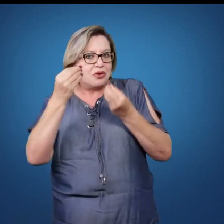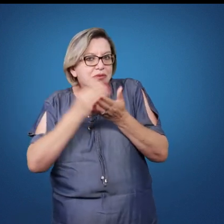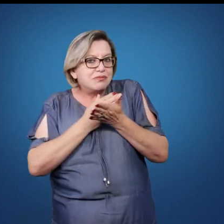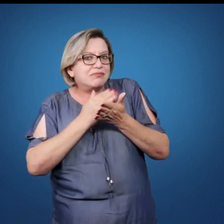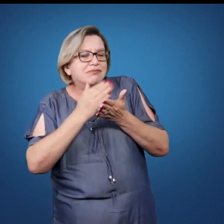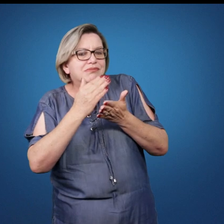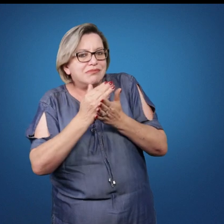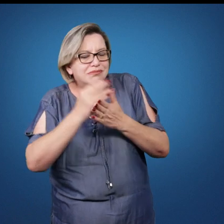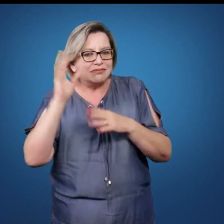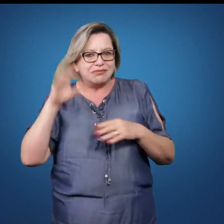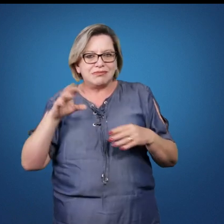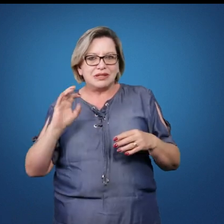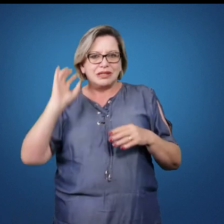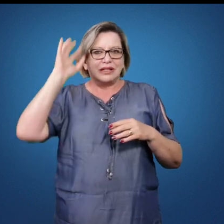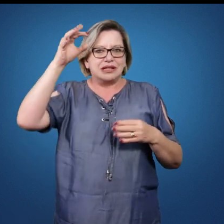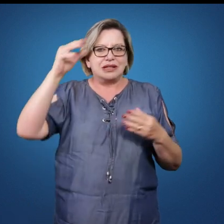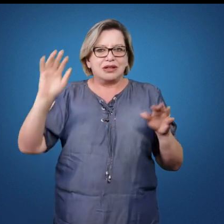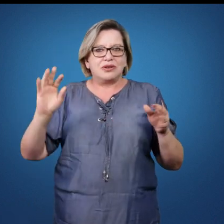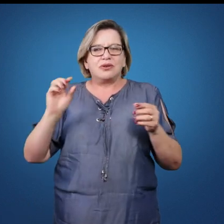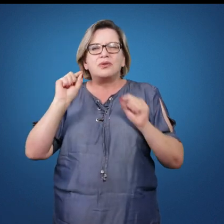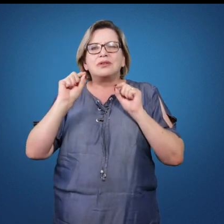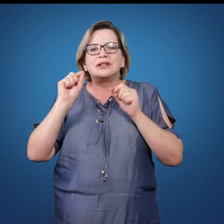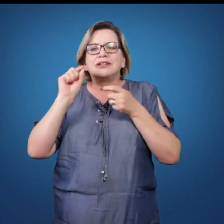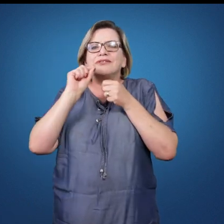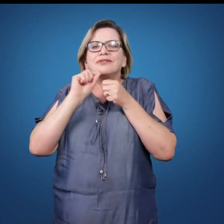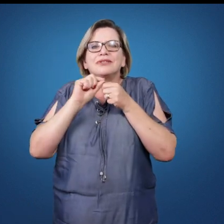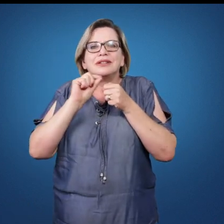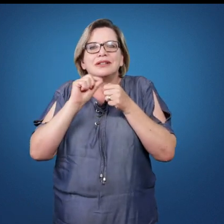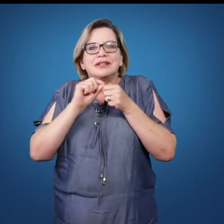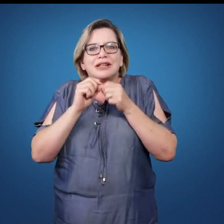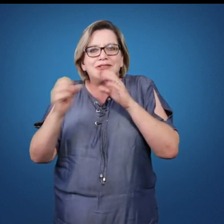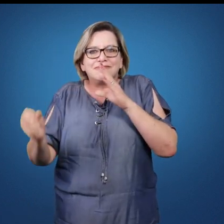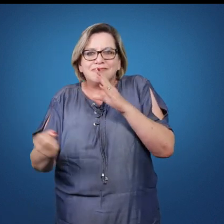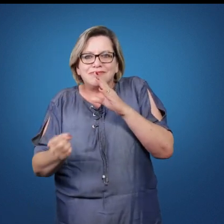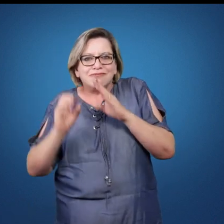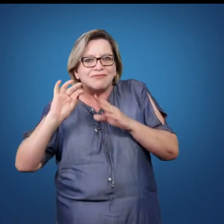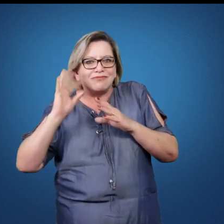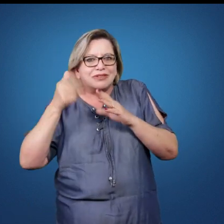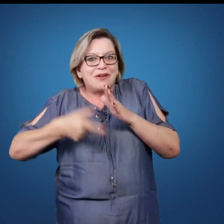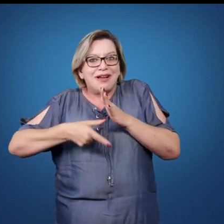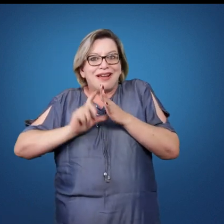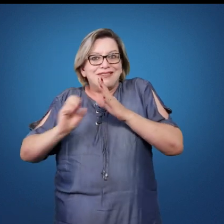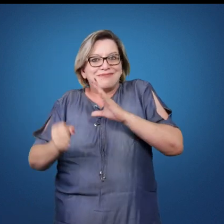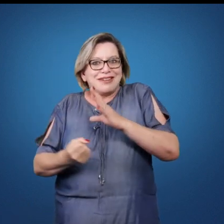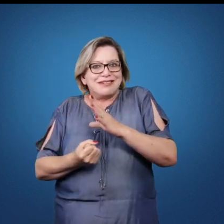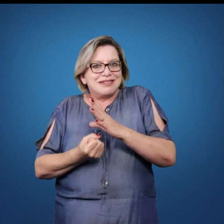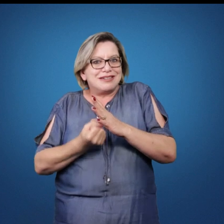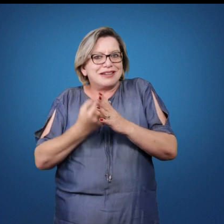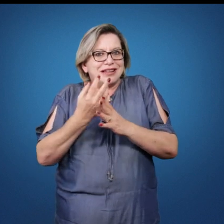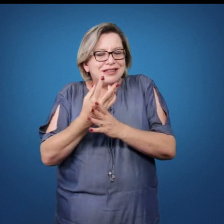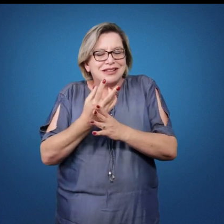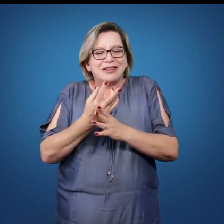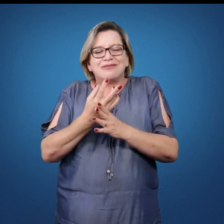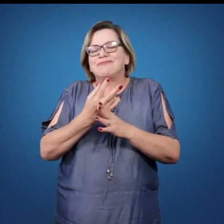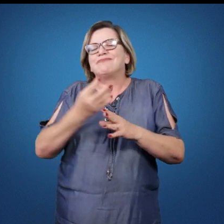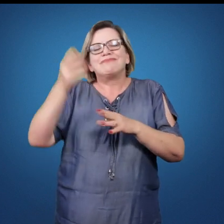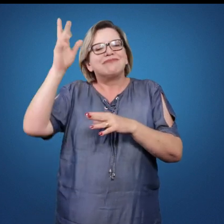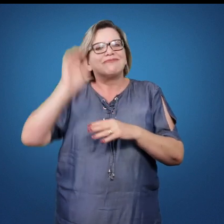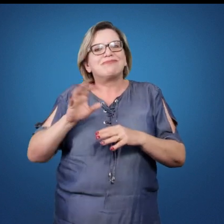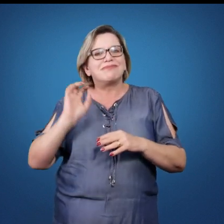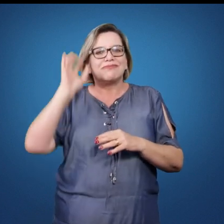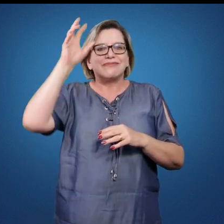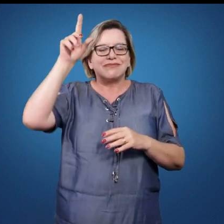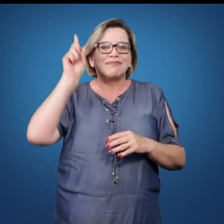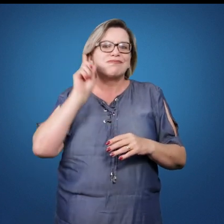foi construído, quais foram os fatos que levaram então à sua criação nos Estados Unidos, em 1891, que